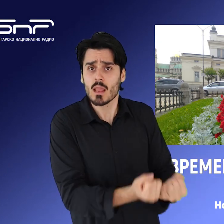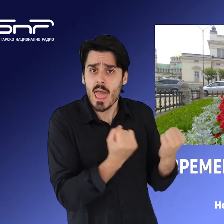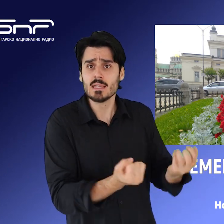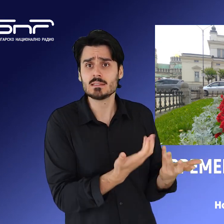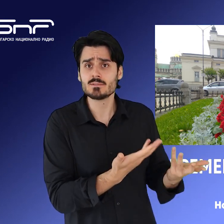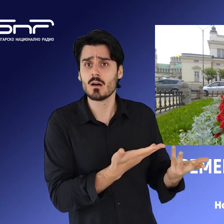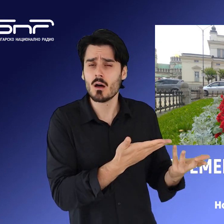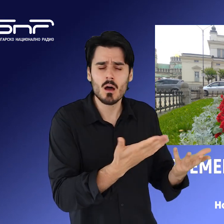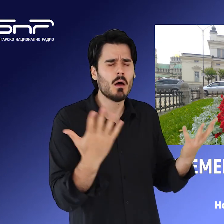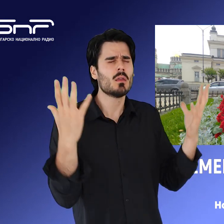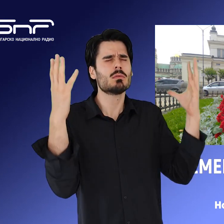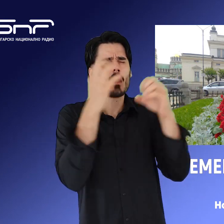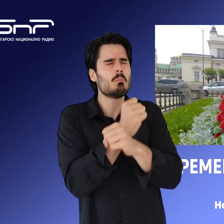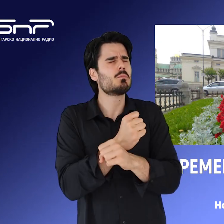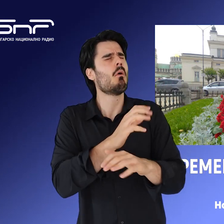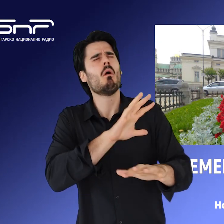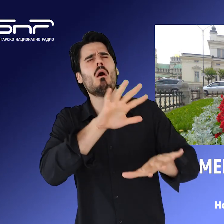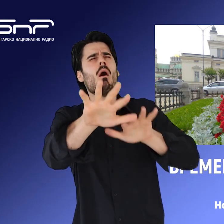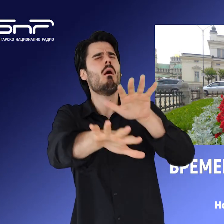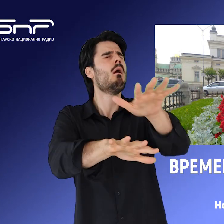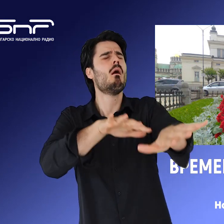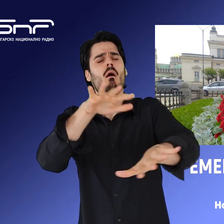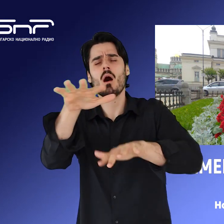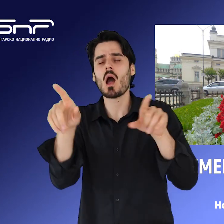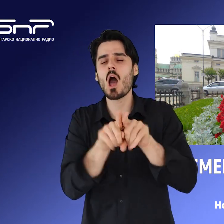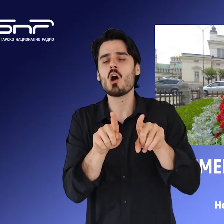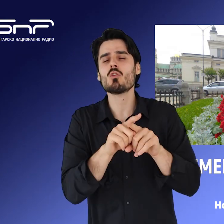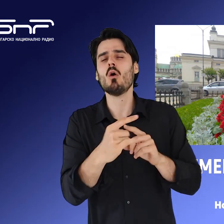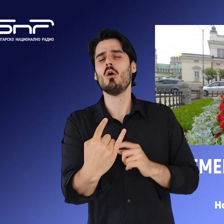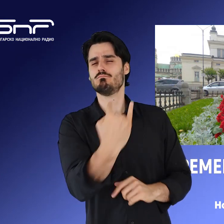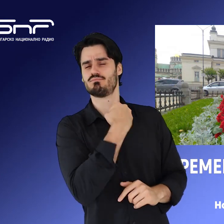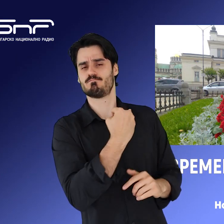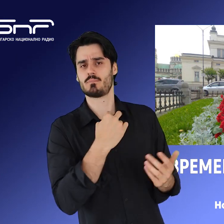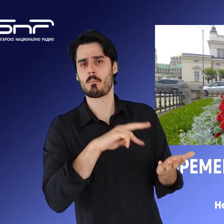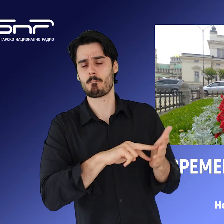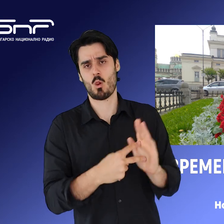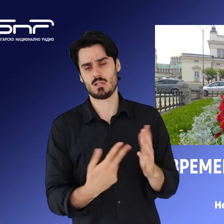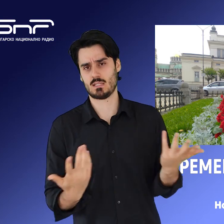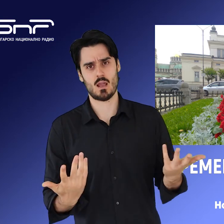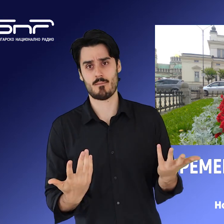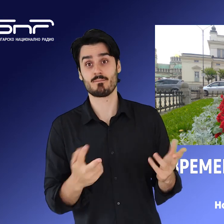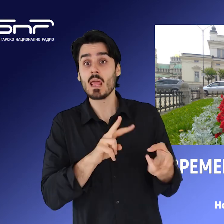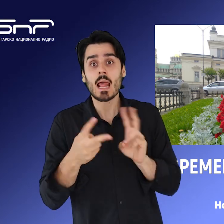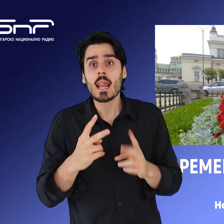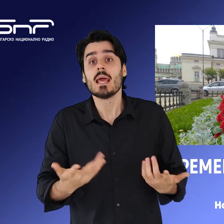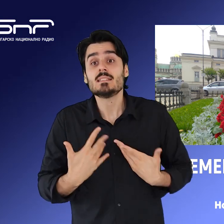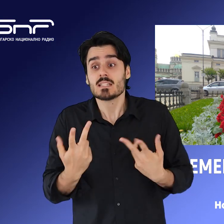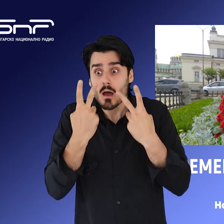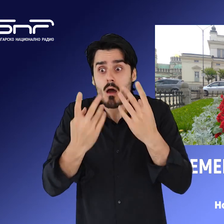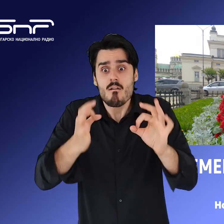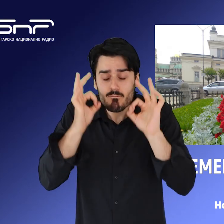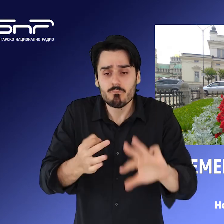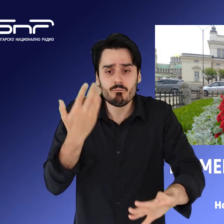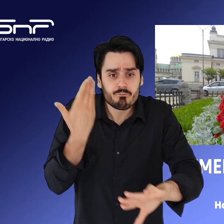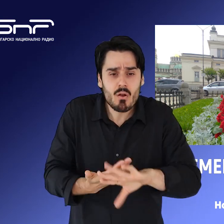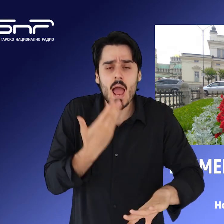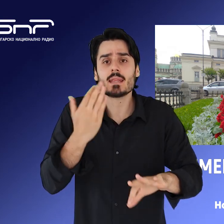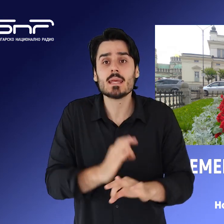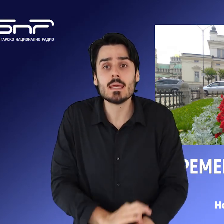абсолютно натъмно, като политическа бухалка? Или искаме да видиме вярното установище ясно?